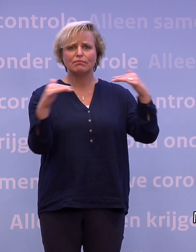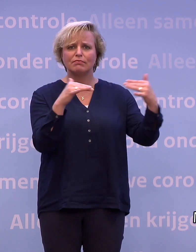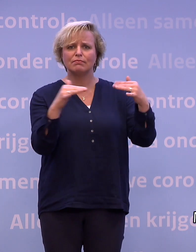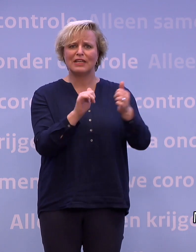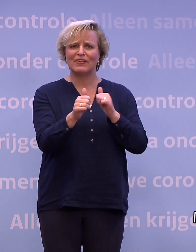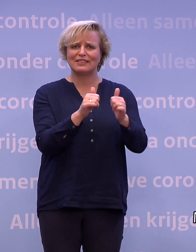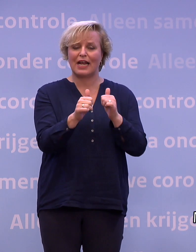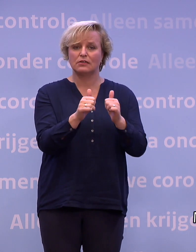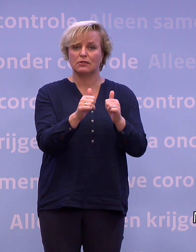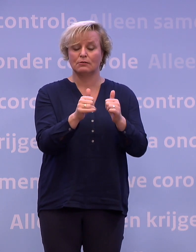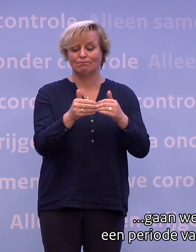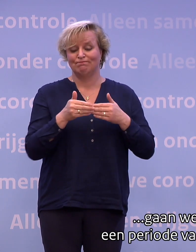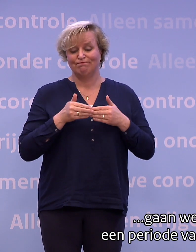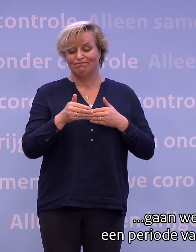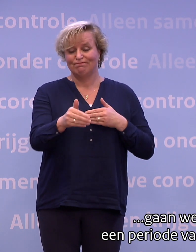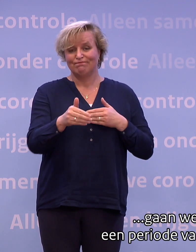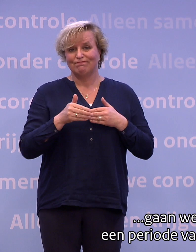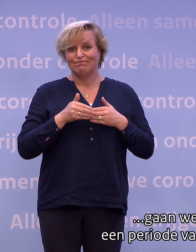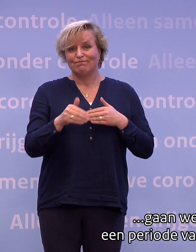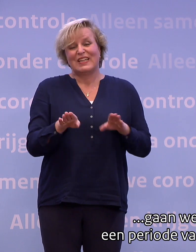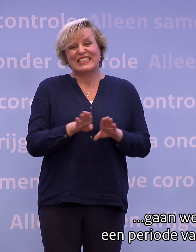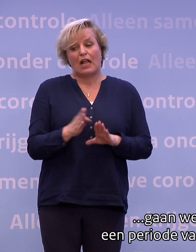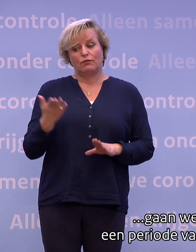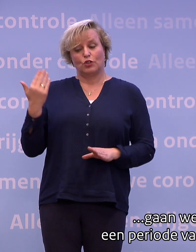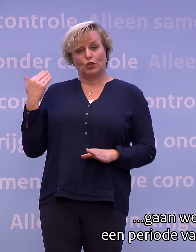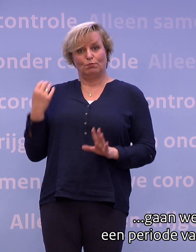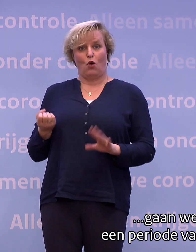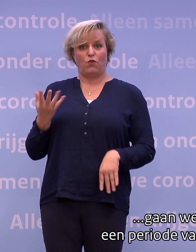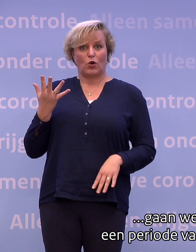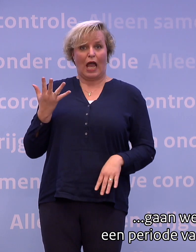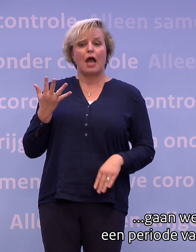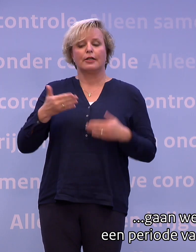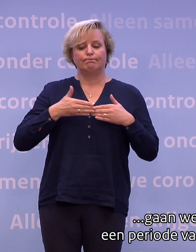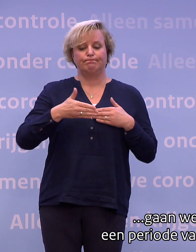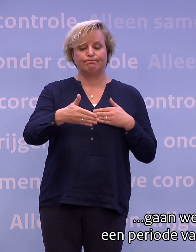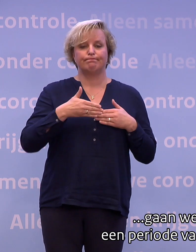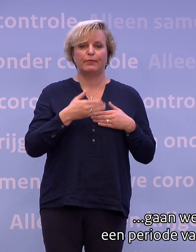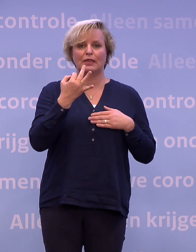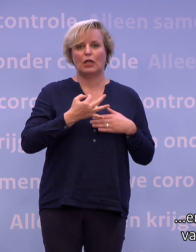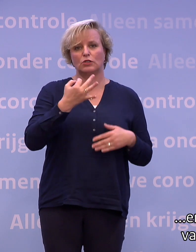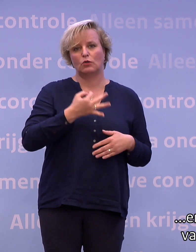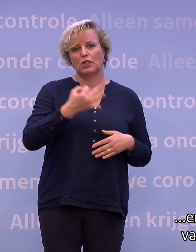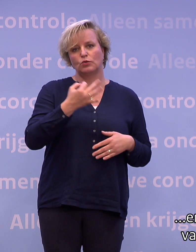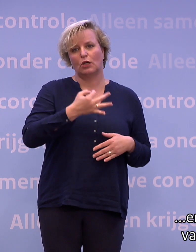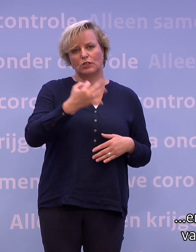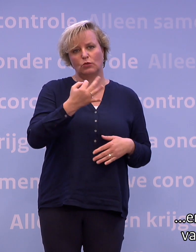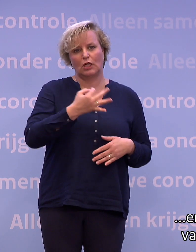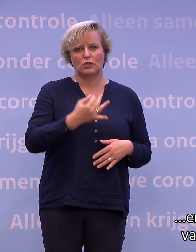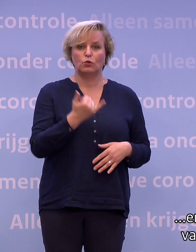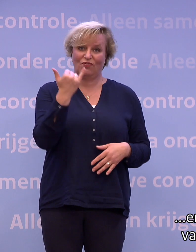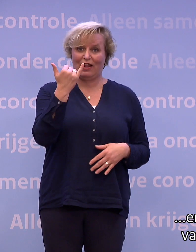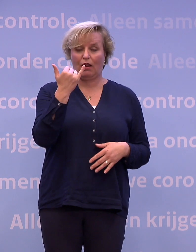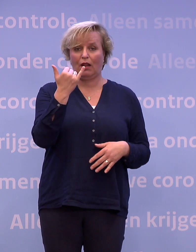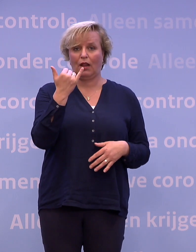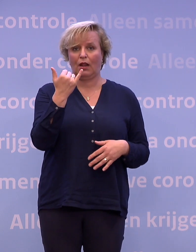Maar voor we zover zijn, gaan we, net als in het voorjaar, een periode van veel thuis zijn tegemoet. En dat vraagt veel van ons